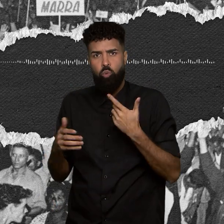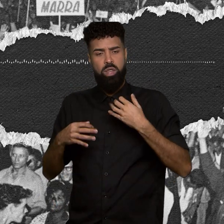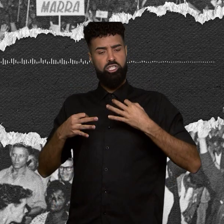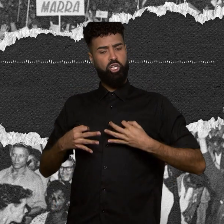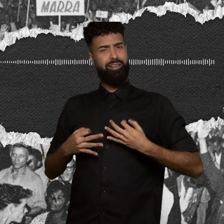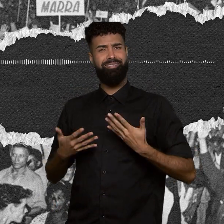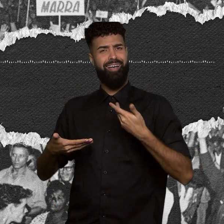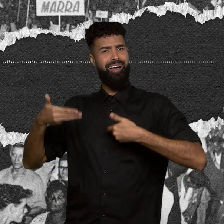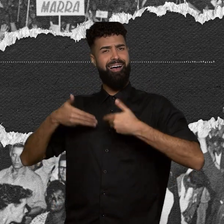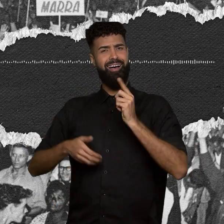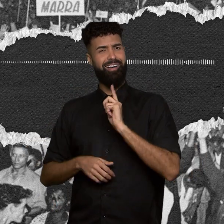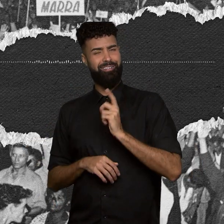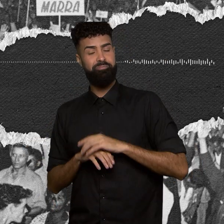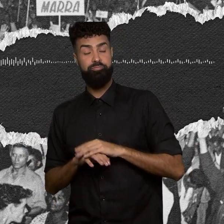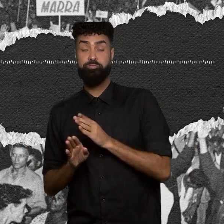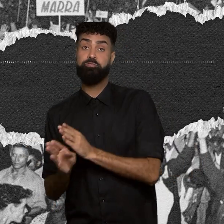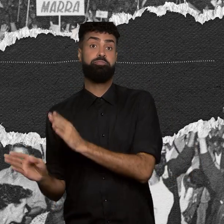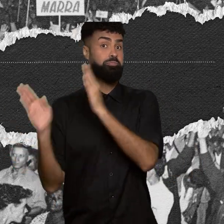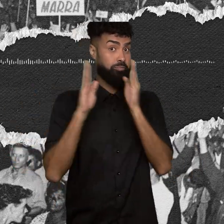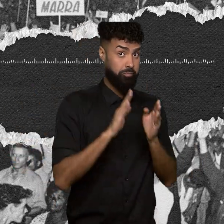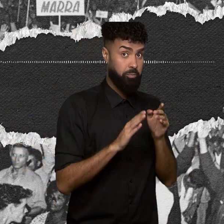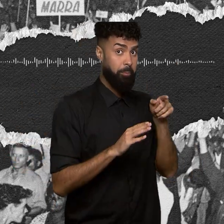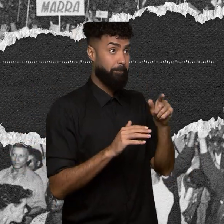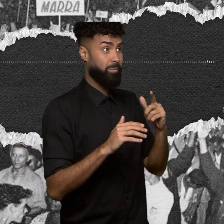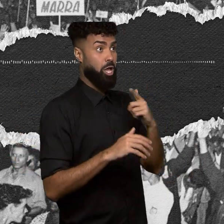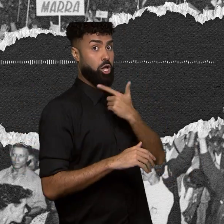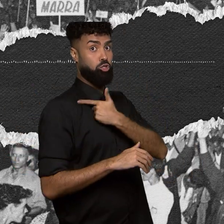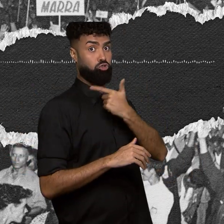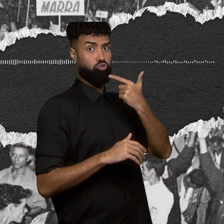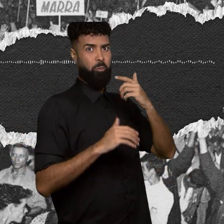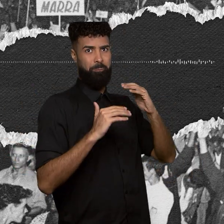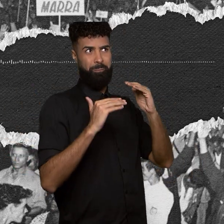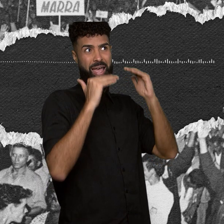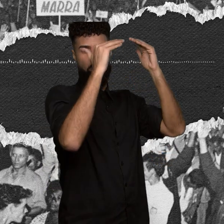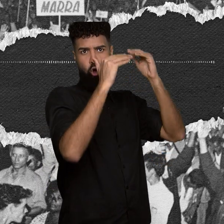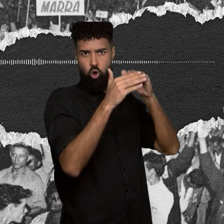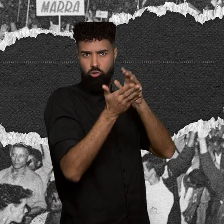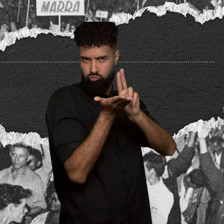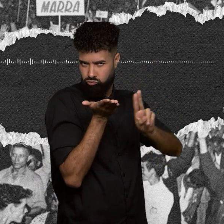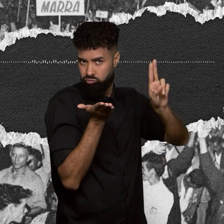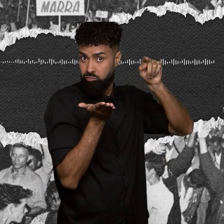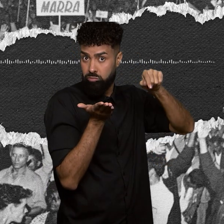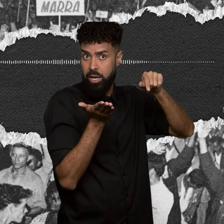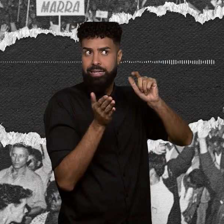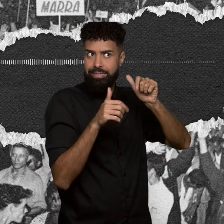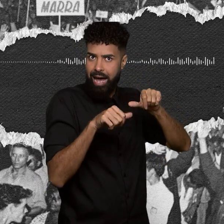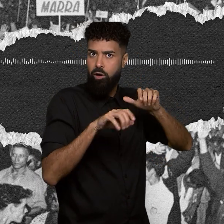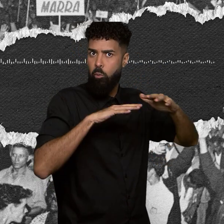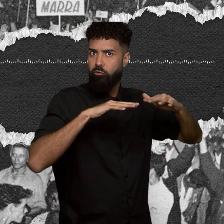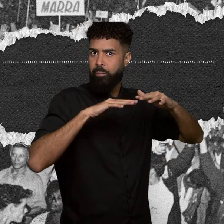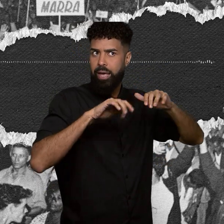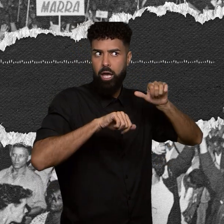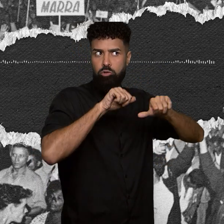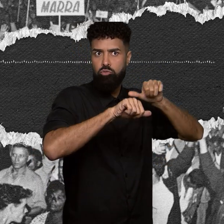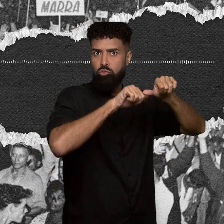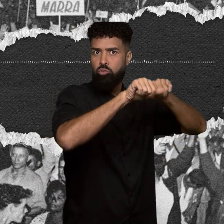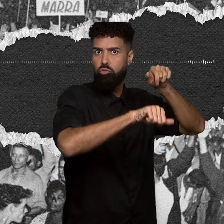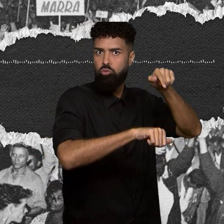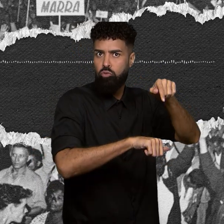outra ponta do ensino, o superior, também estavam em curso mudanças importantes. Parte delas expressamente incluídas nas